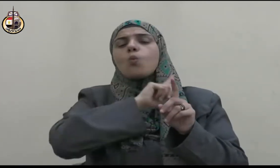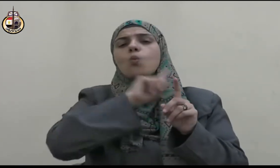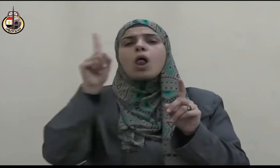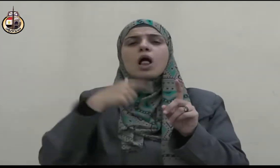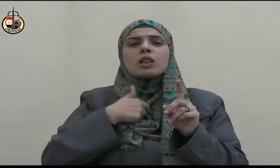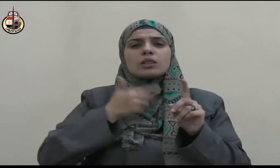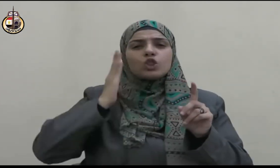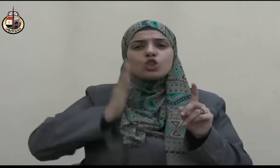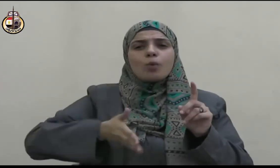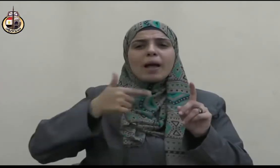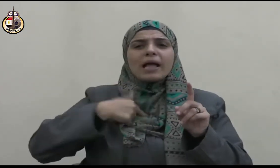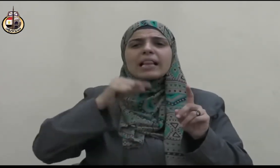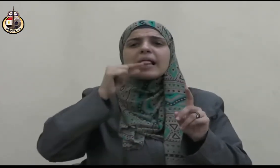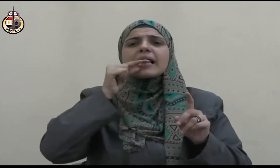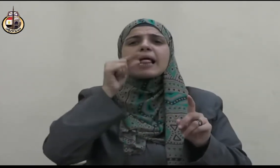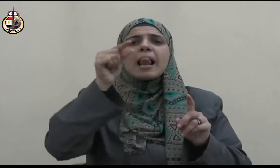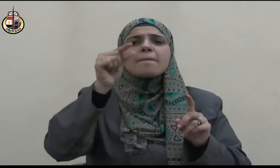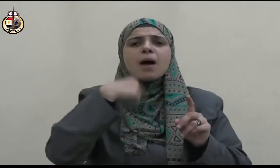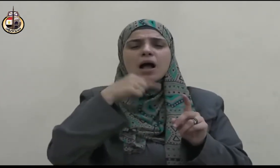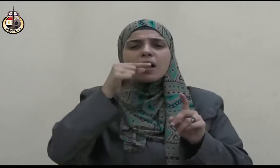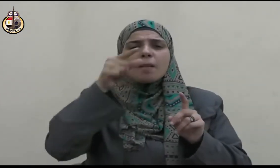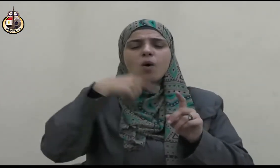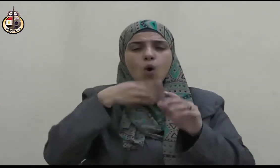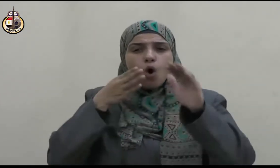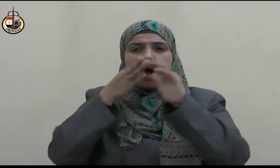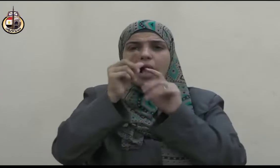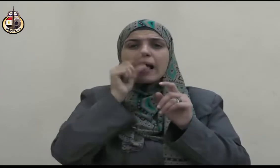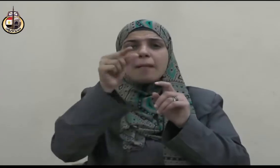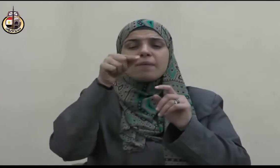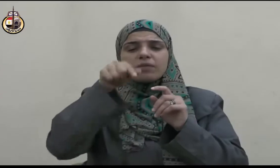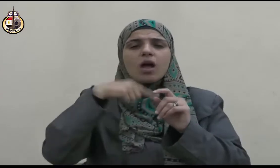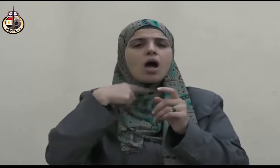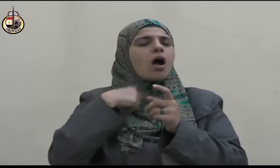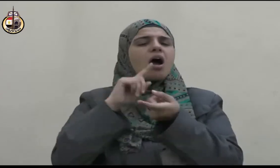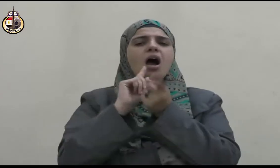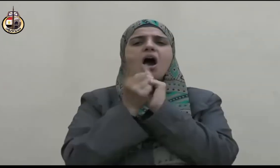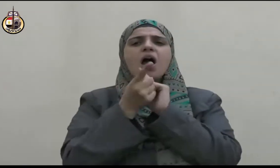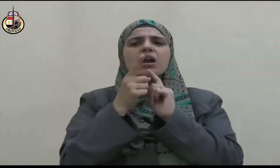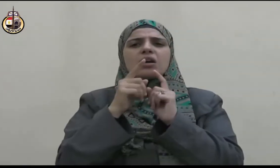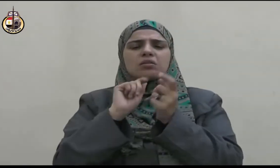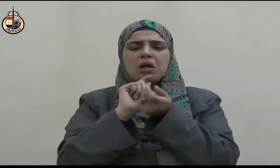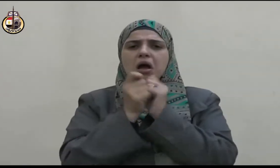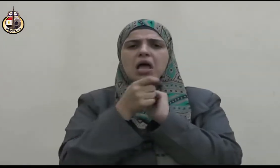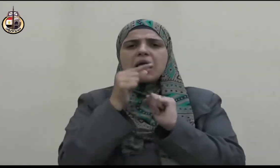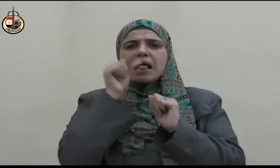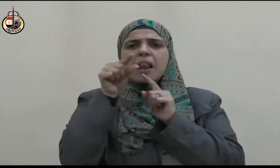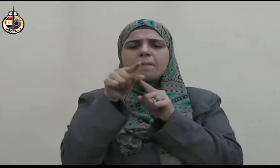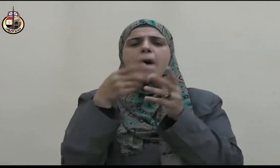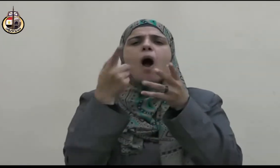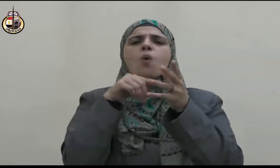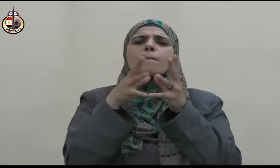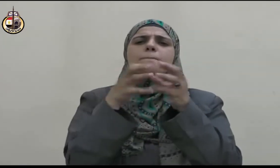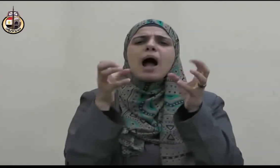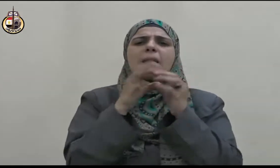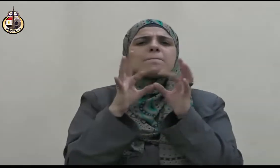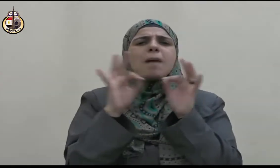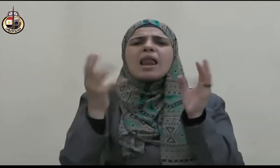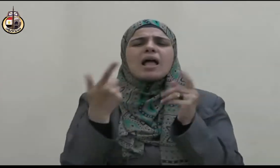في أعلى صوره وأبهى معانيه في شخص رسول الله صلى الله عليه وسلم